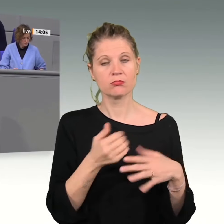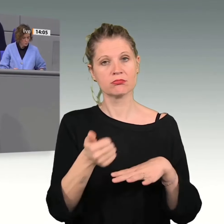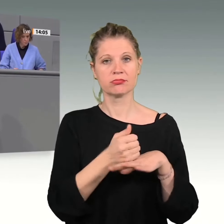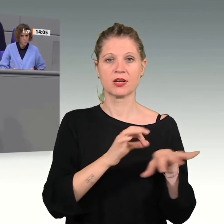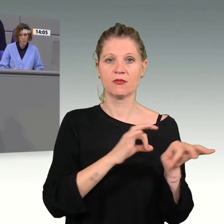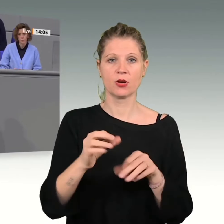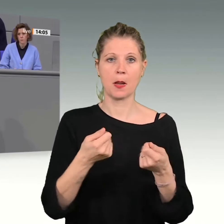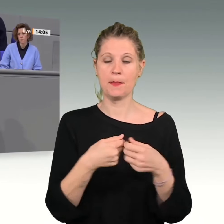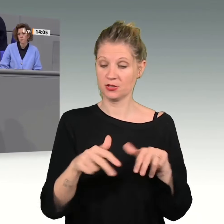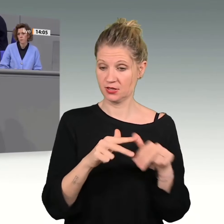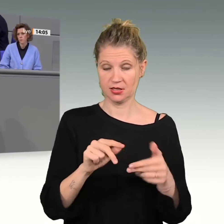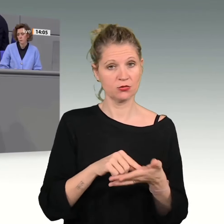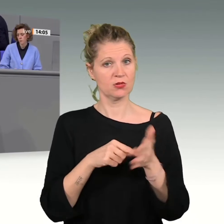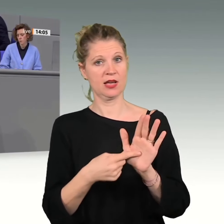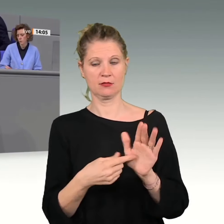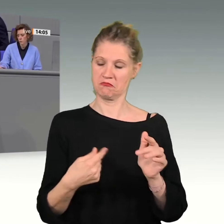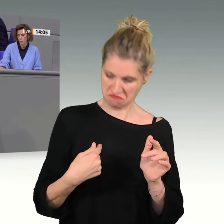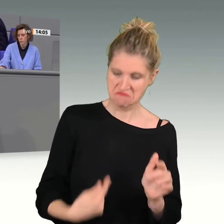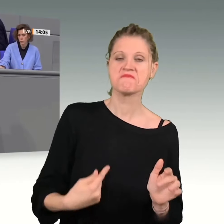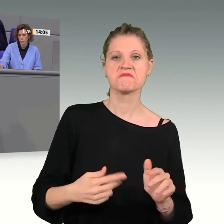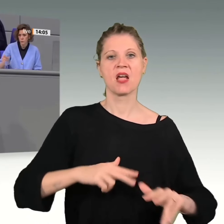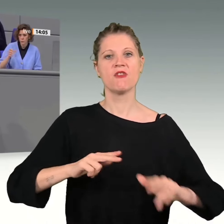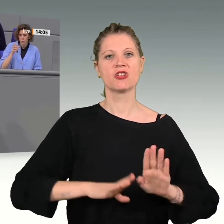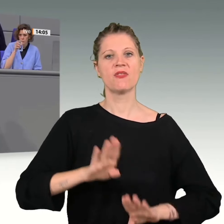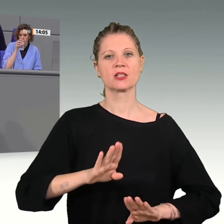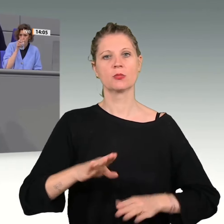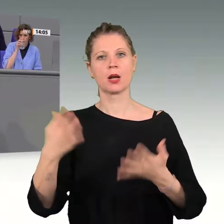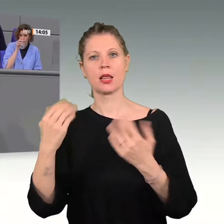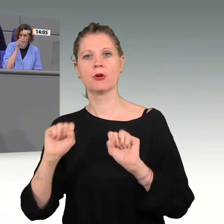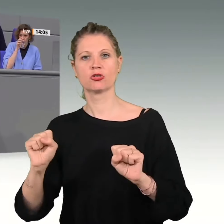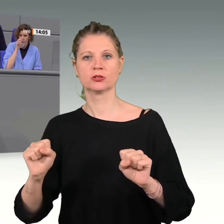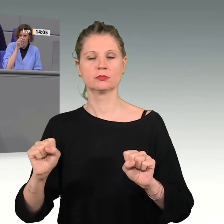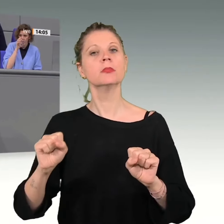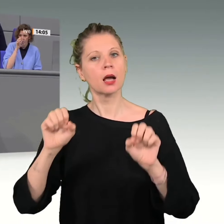Wirtschaftswachstum und Klimaschutz geht zusammen.